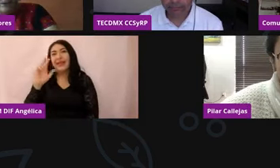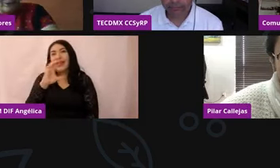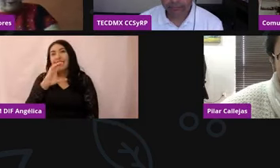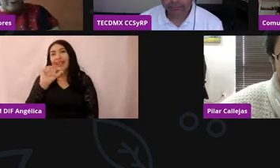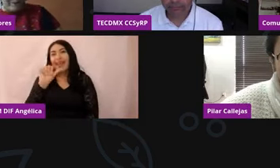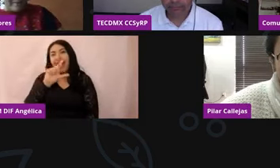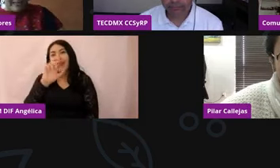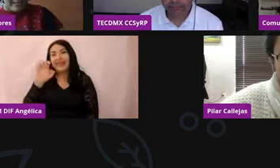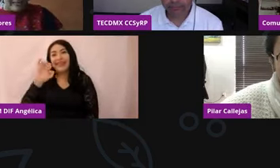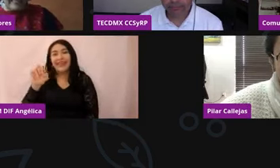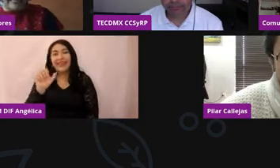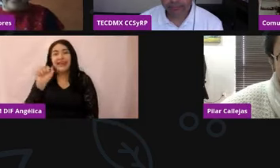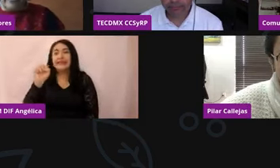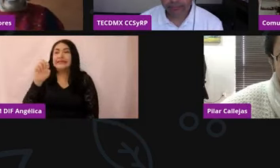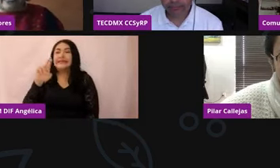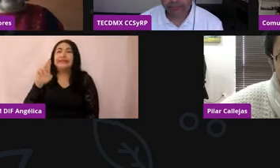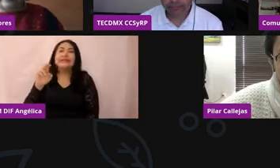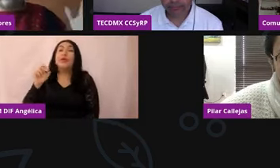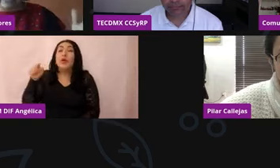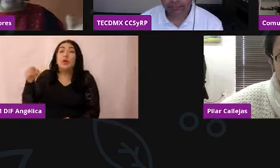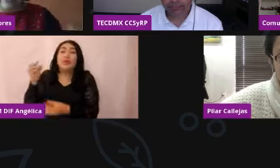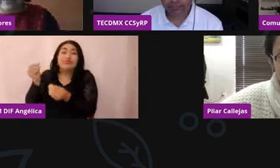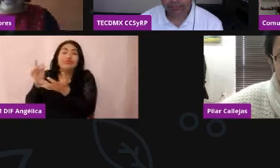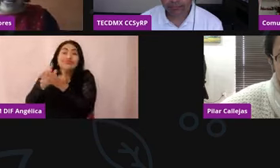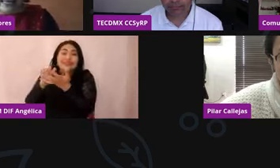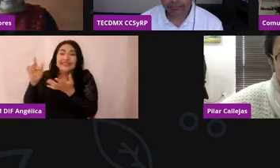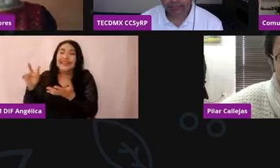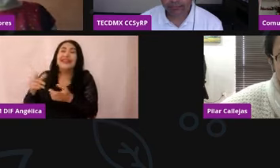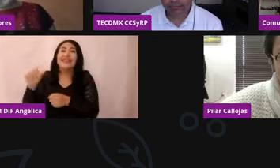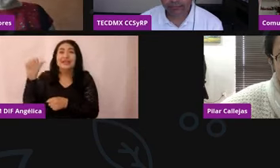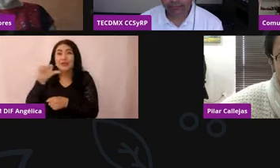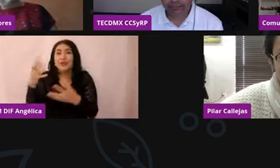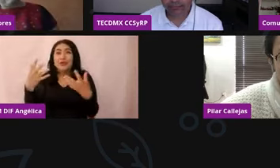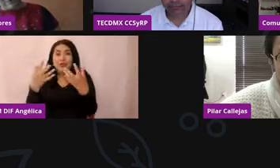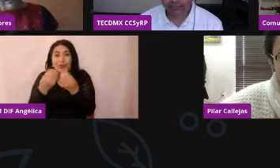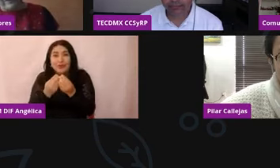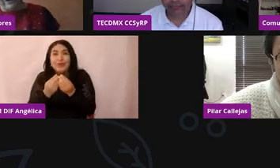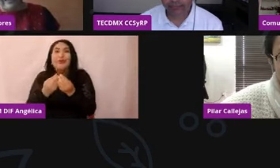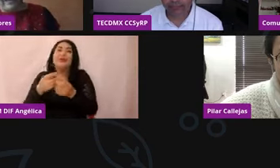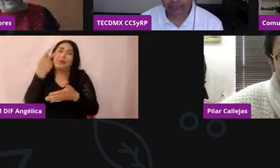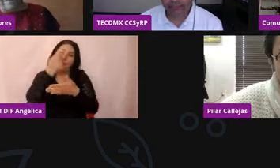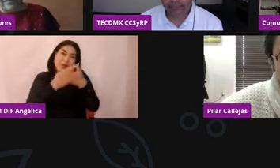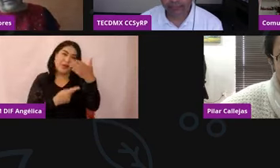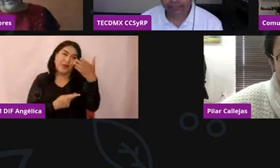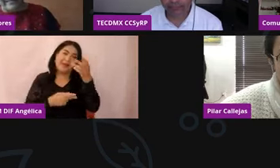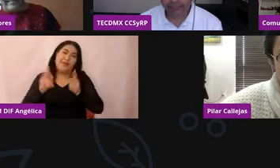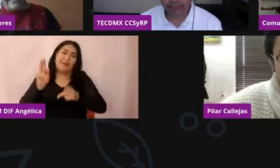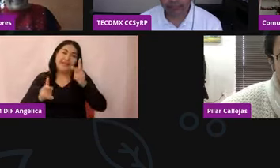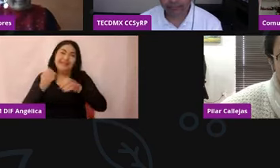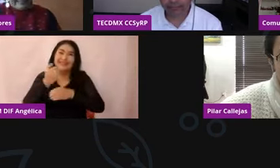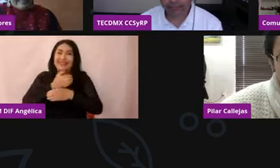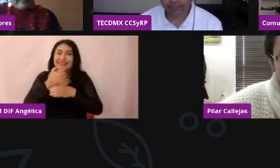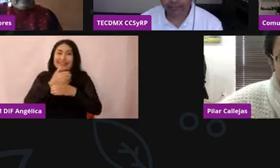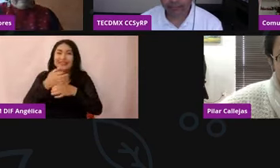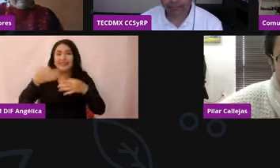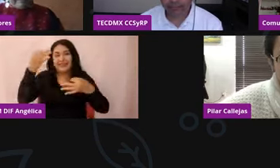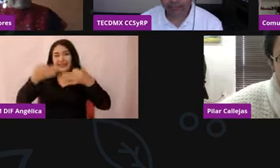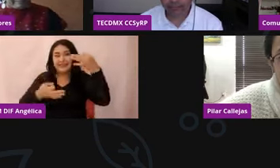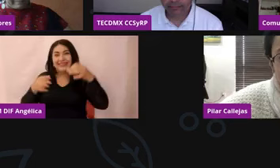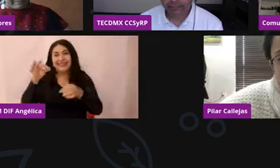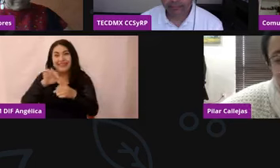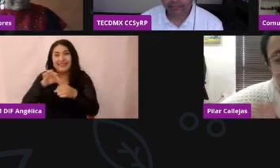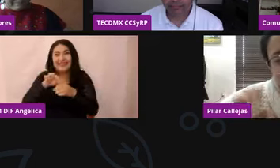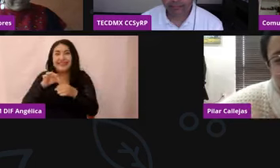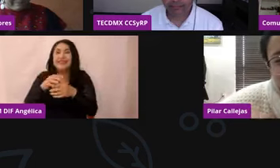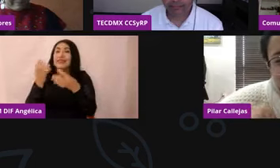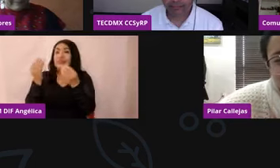por estar aquí con nosotros en esta transmisión de charlas de café del Tribunal Electoral de la Ciudad de México. Gracias. No,